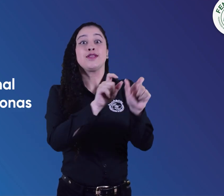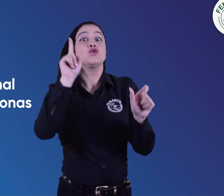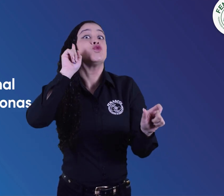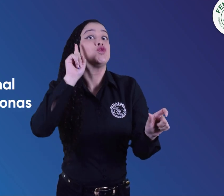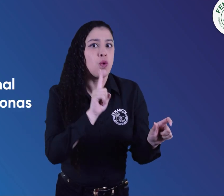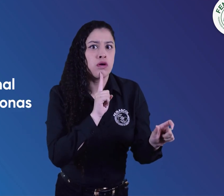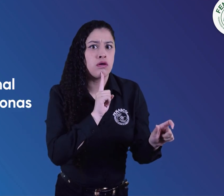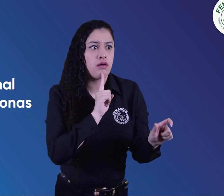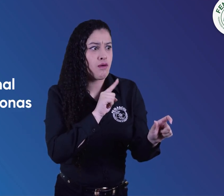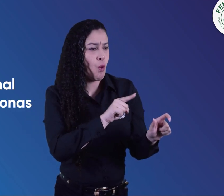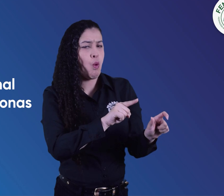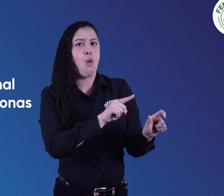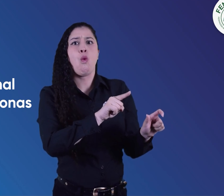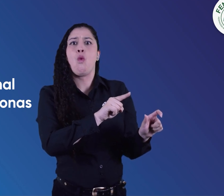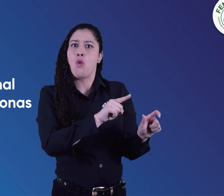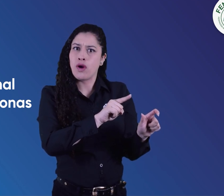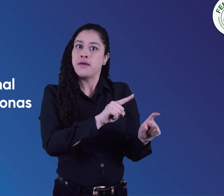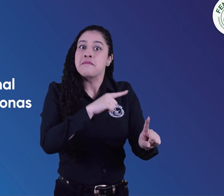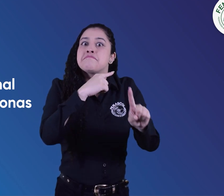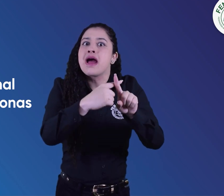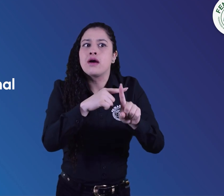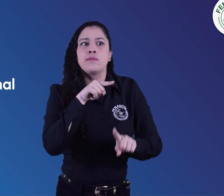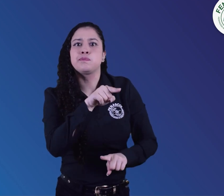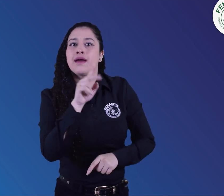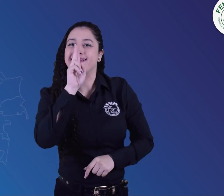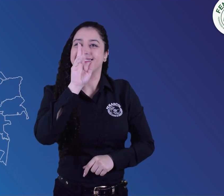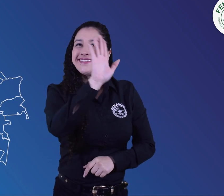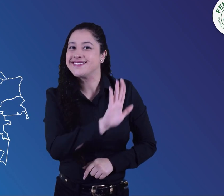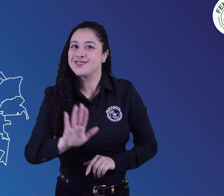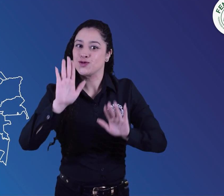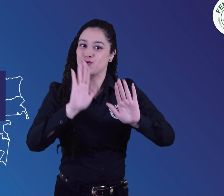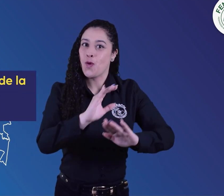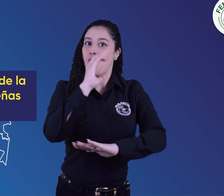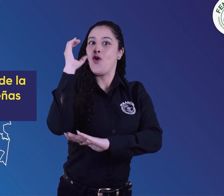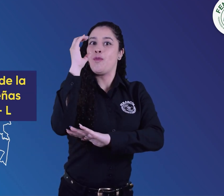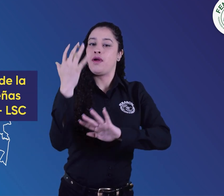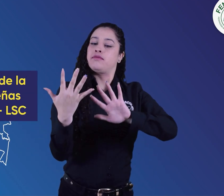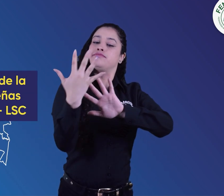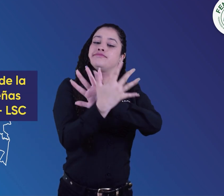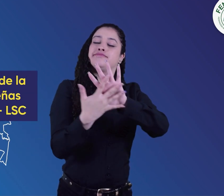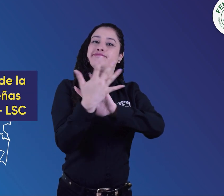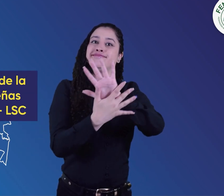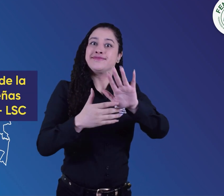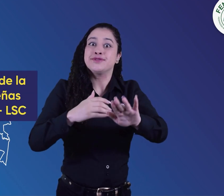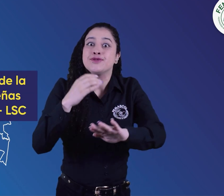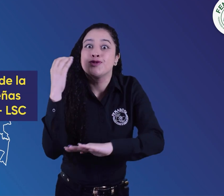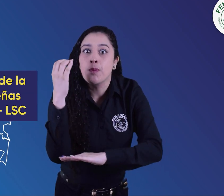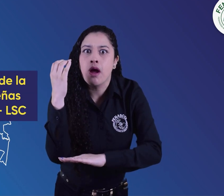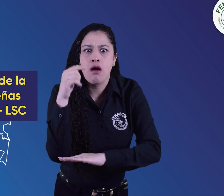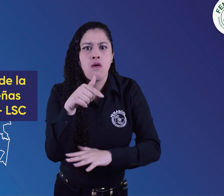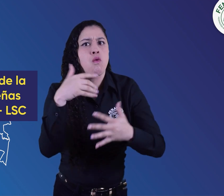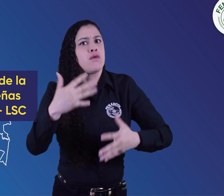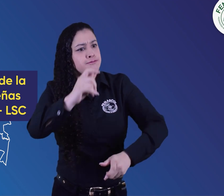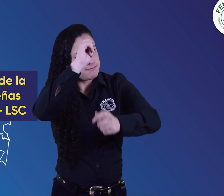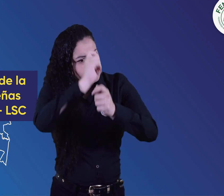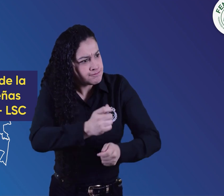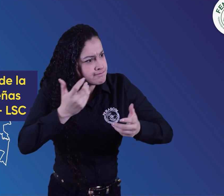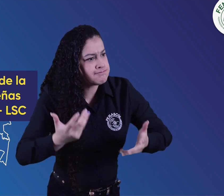Sordas, y el Día Nacional de la Lengua de Señas Colombiana, sean días para